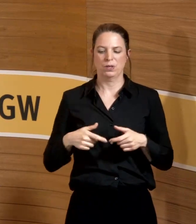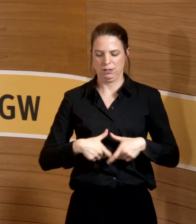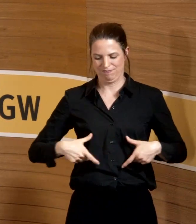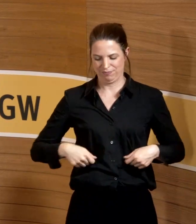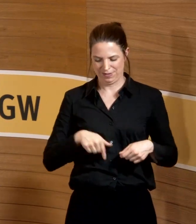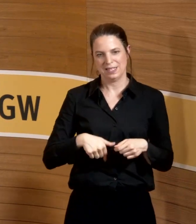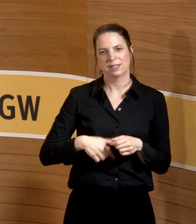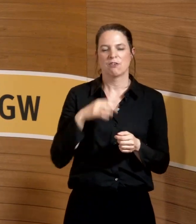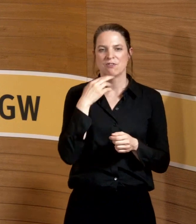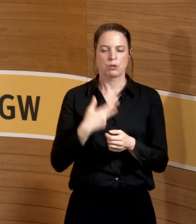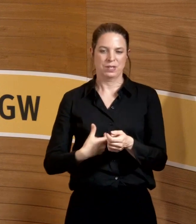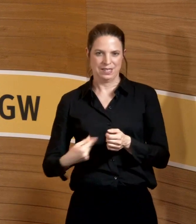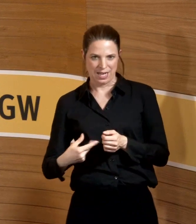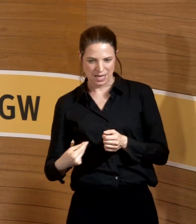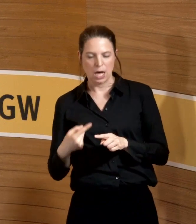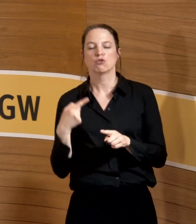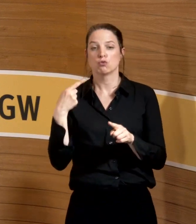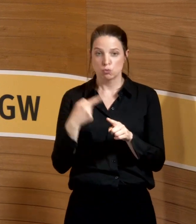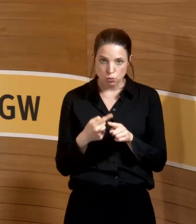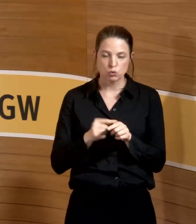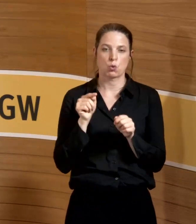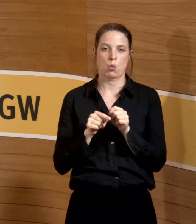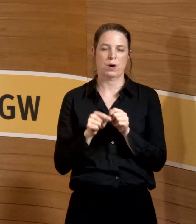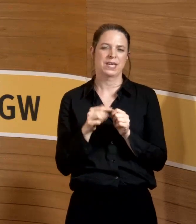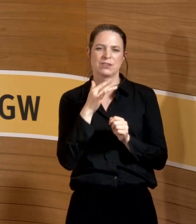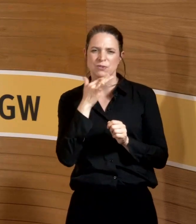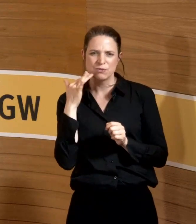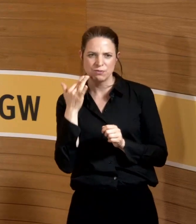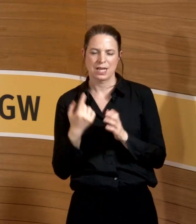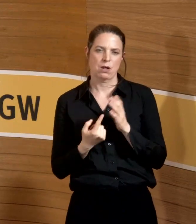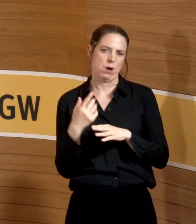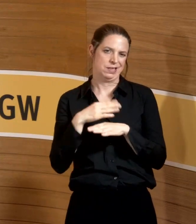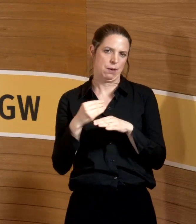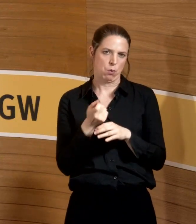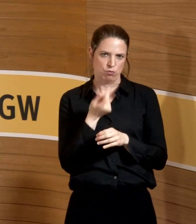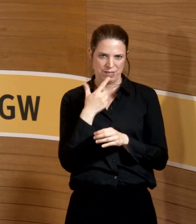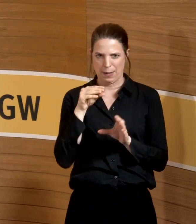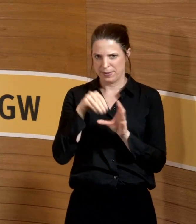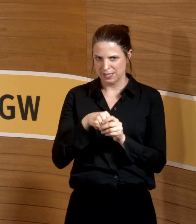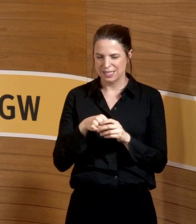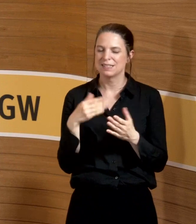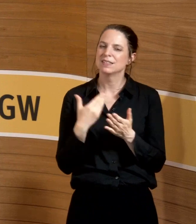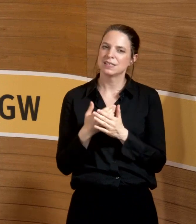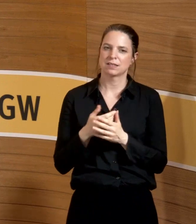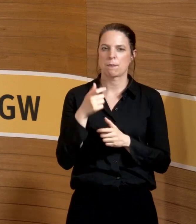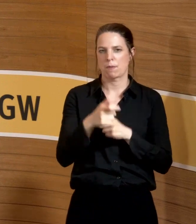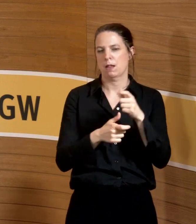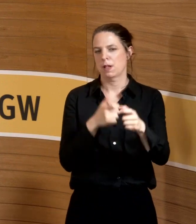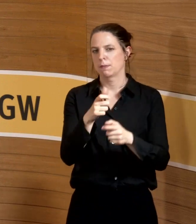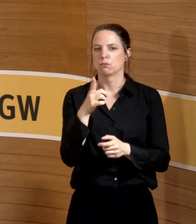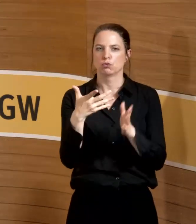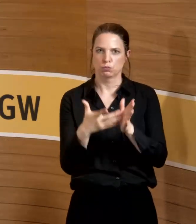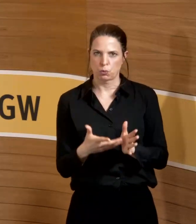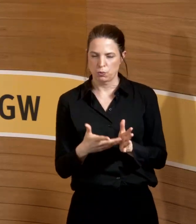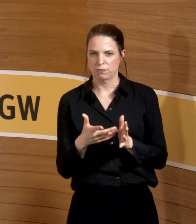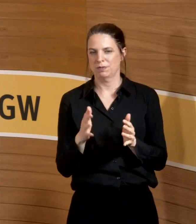Drainagen und auch über den Urin aus, sodass da sozusagen in Abständen immer arbeitsorganisatorisch geschaut werden muss,